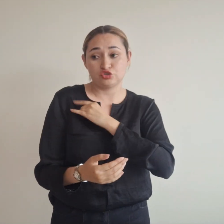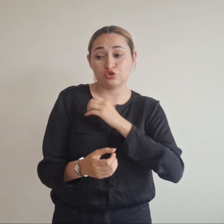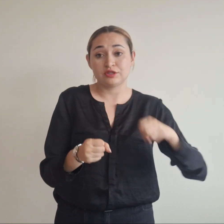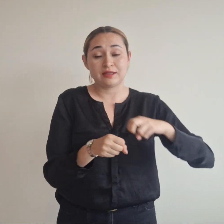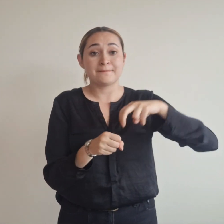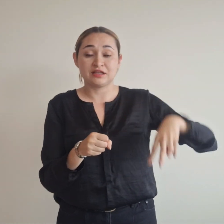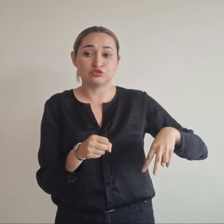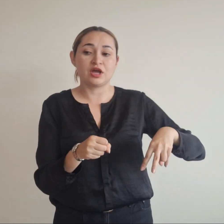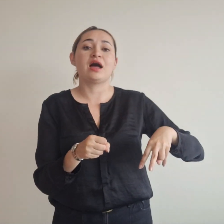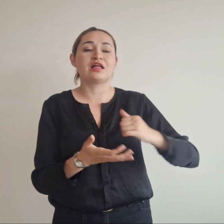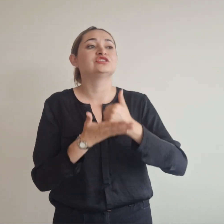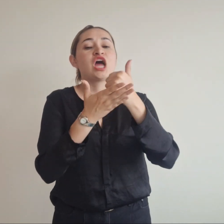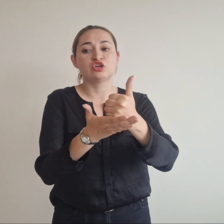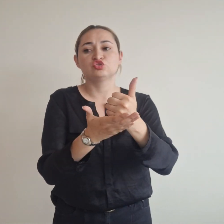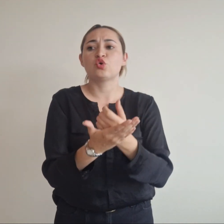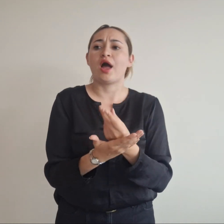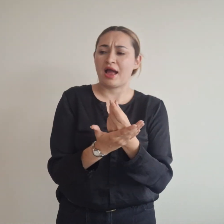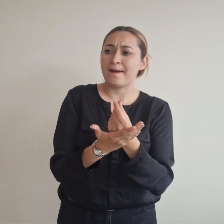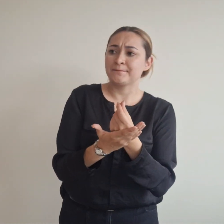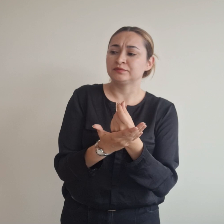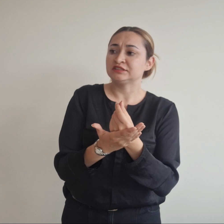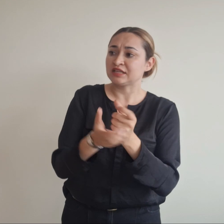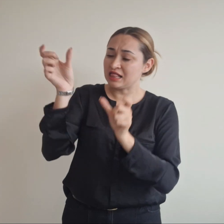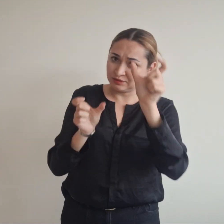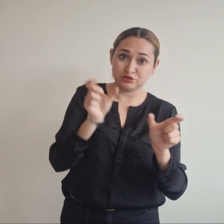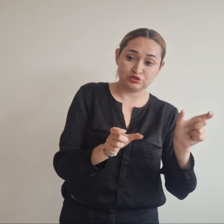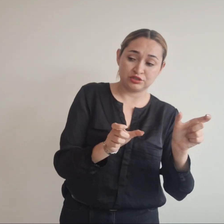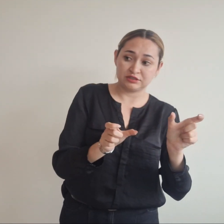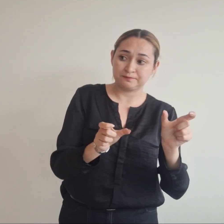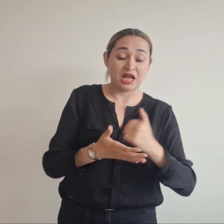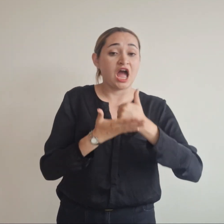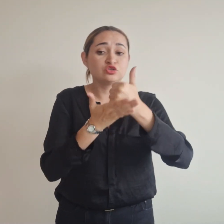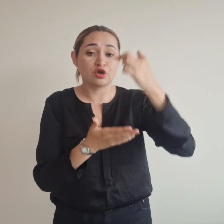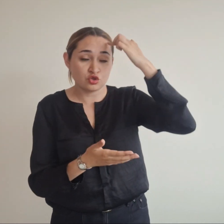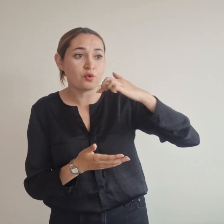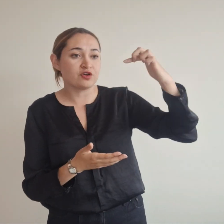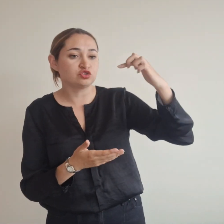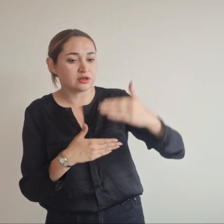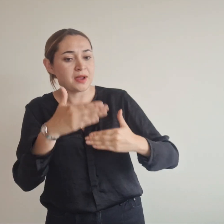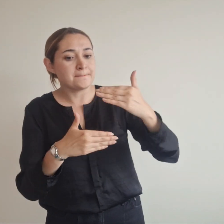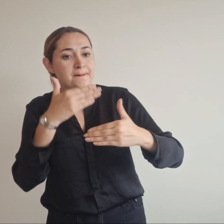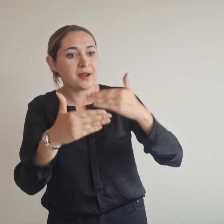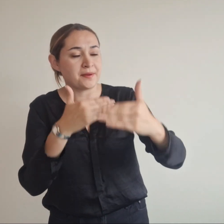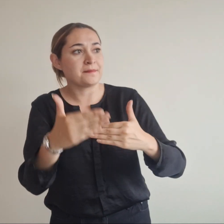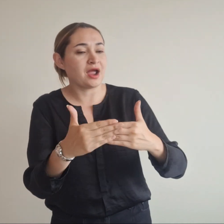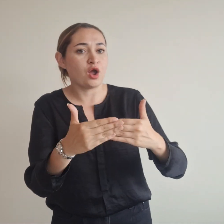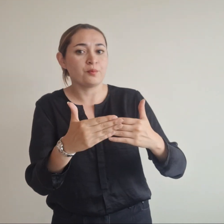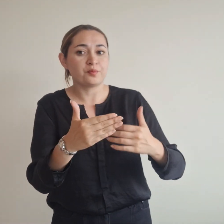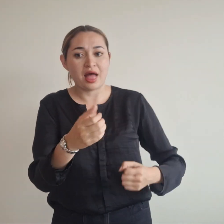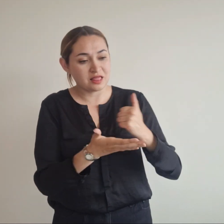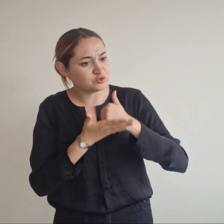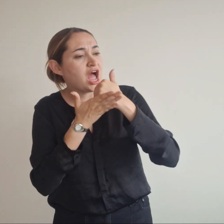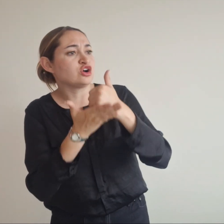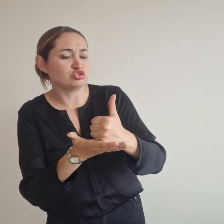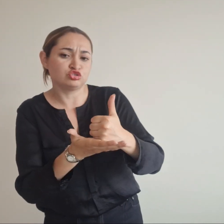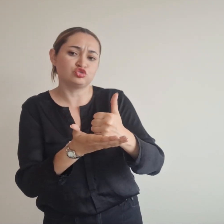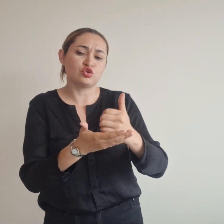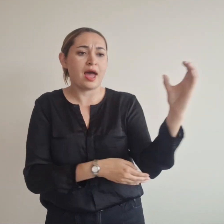al fortalecimiento del capital humano de Tunja, promoviendo que los profesionales formados aporten a la ciudad y al país en sectores clave como la educación,